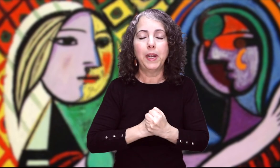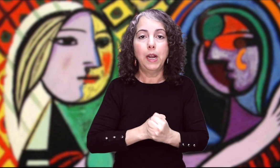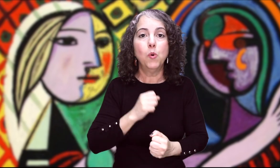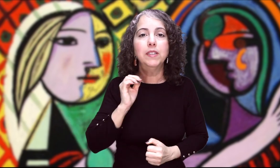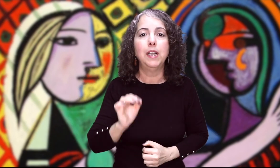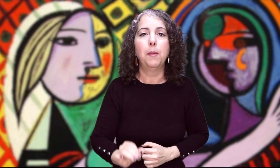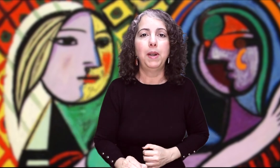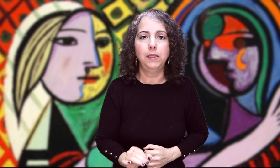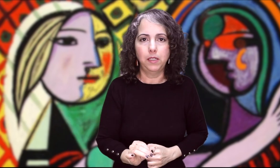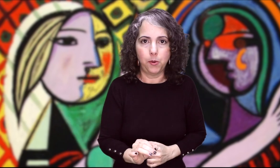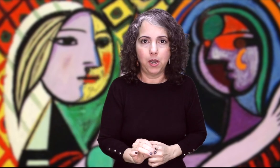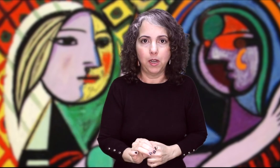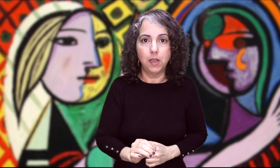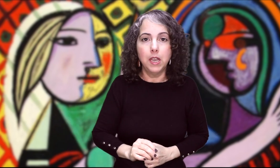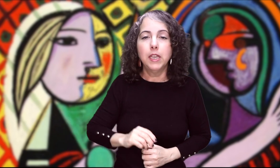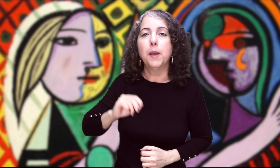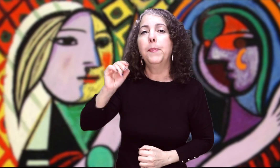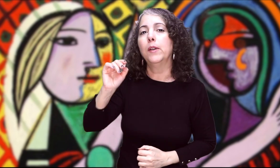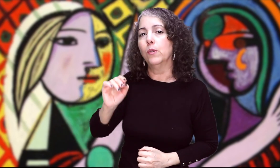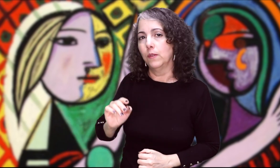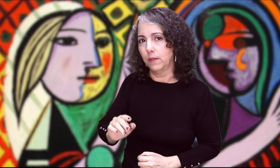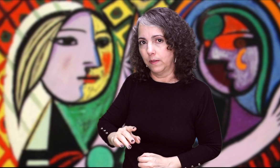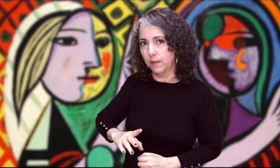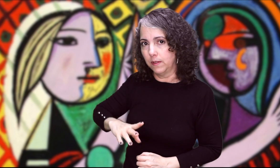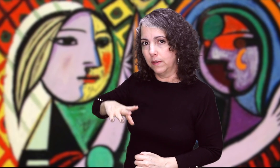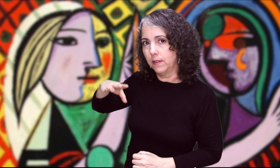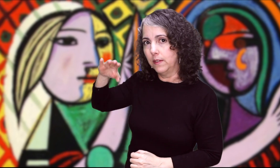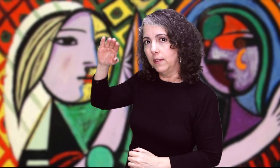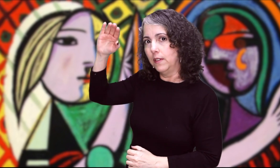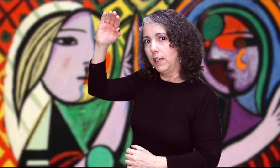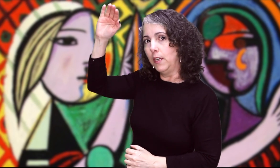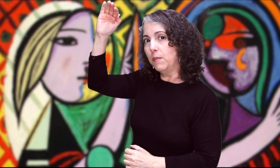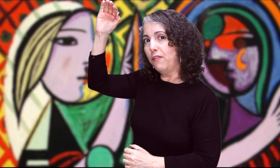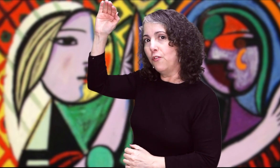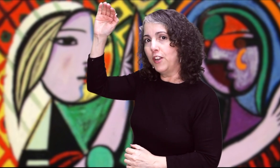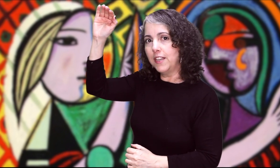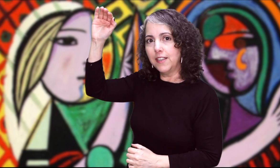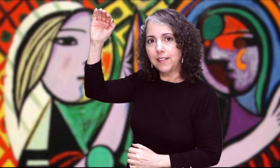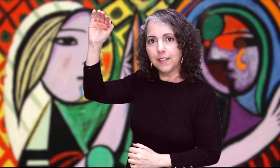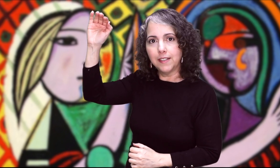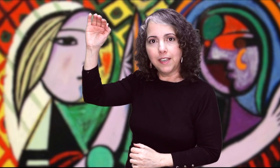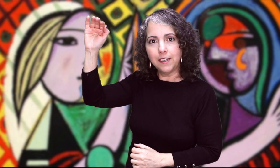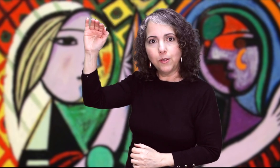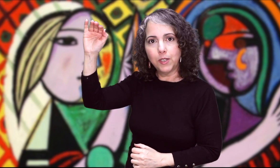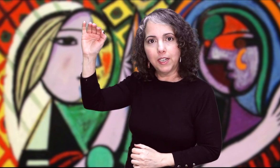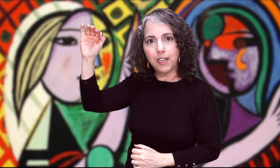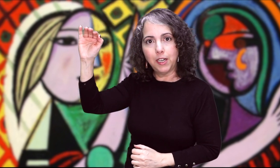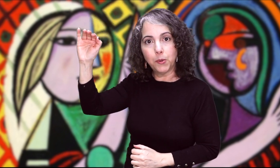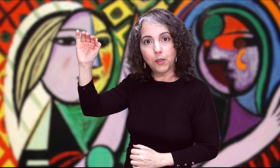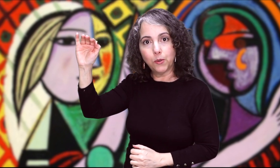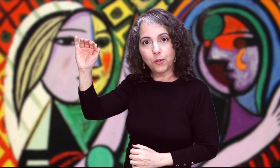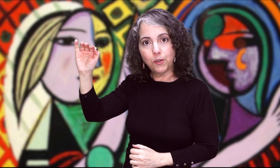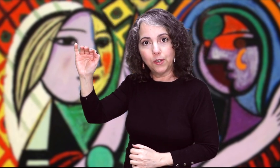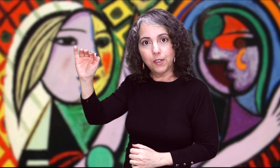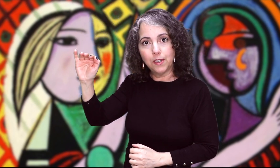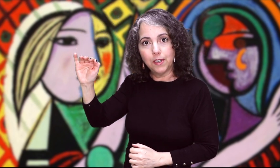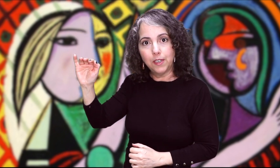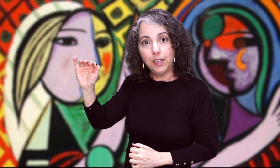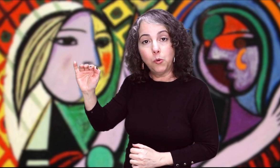paraguas En la planta baja Y esperó Irma fue descendiendo En el elevador Y